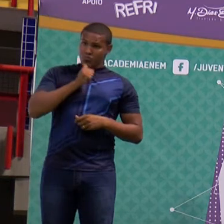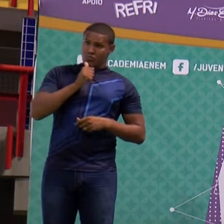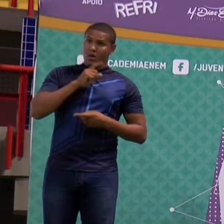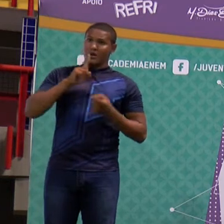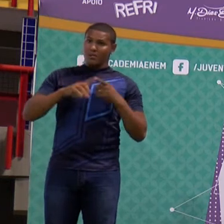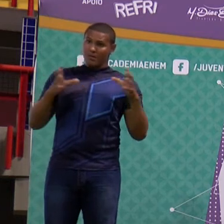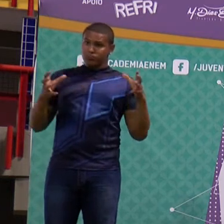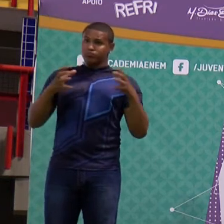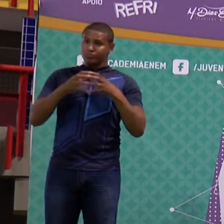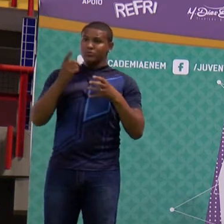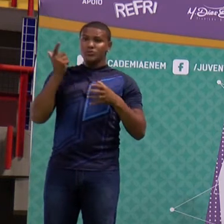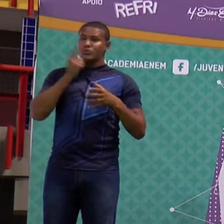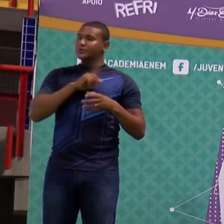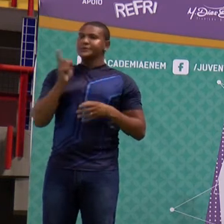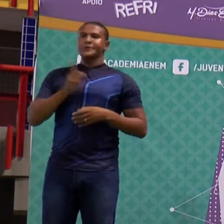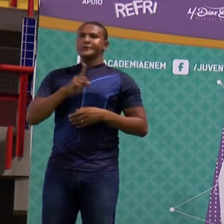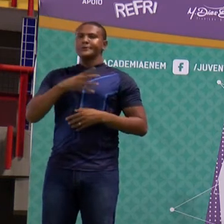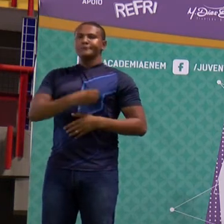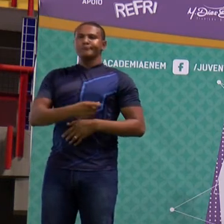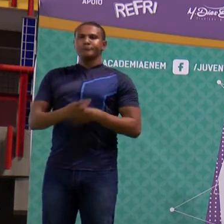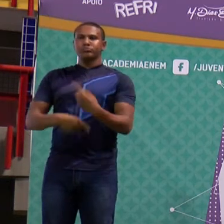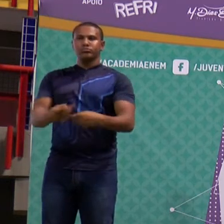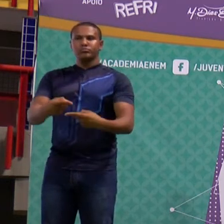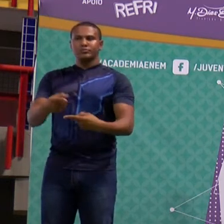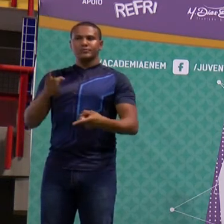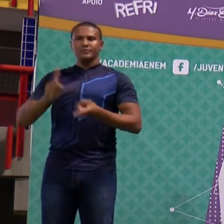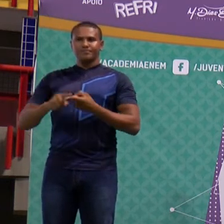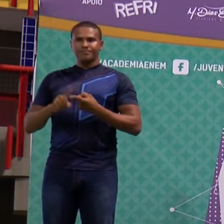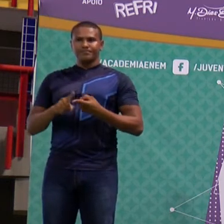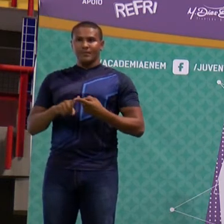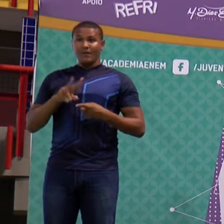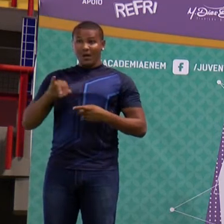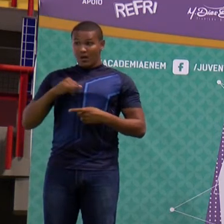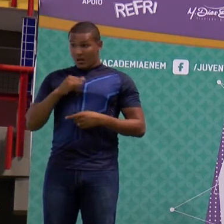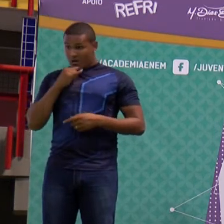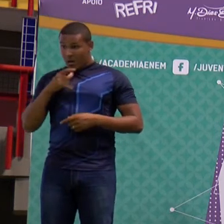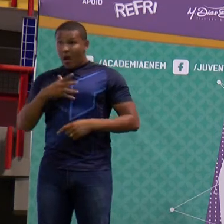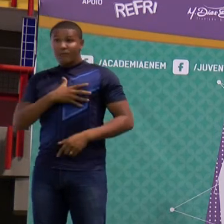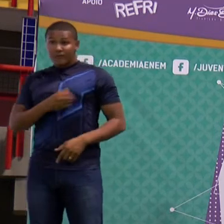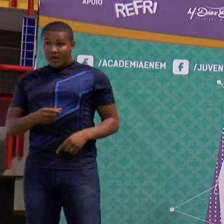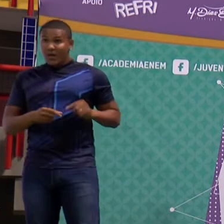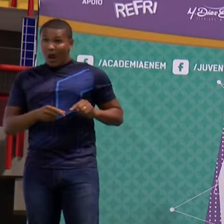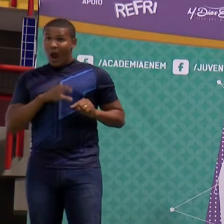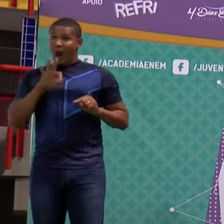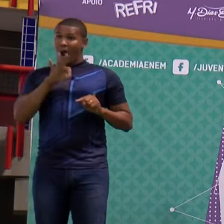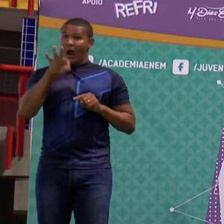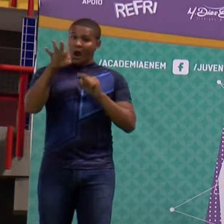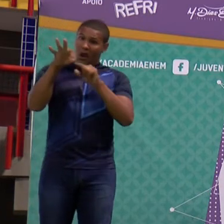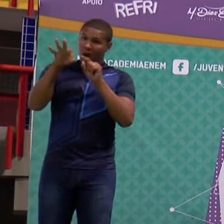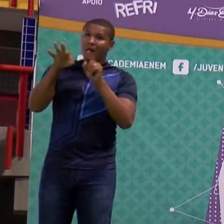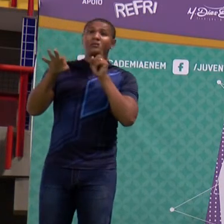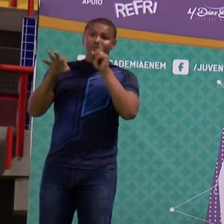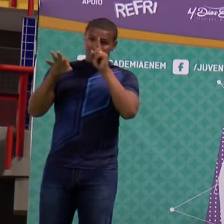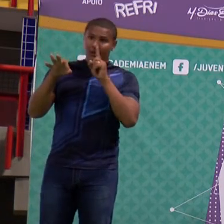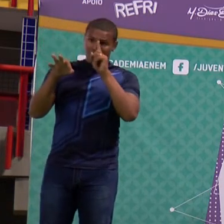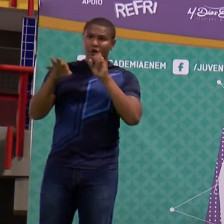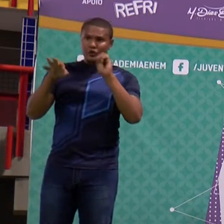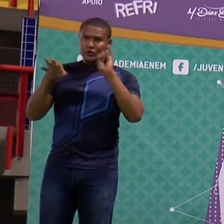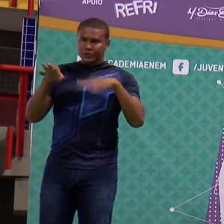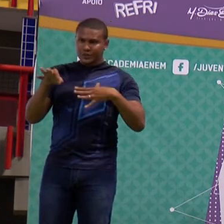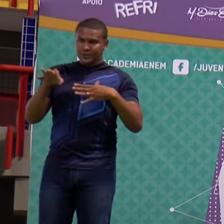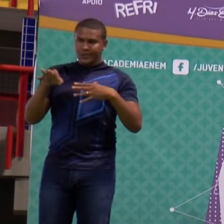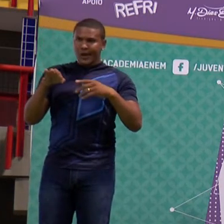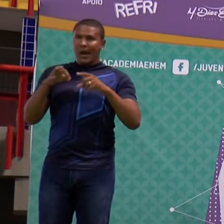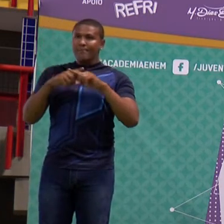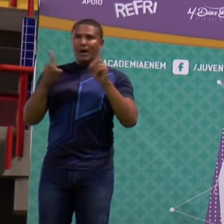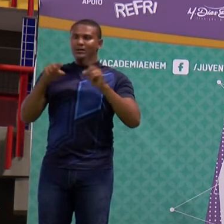Ao transmitir, ao se reproduzir com as fêmeas, nesse acasalamento, irão gerar quem? Embriões inviáveis e